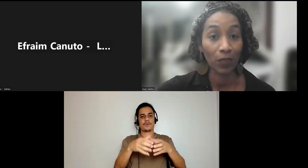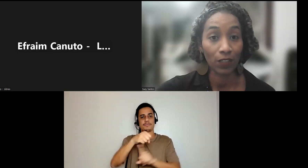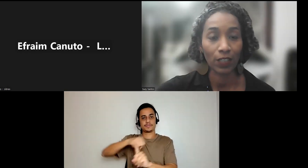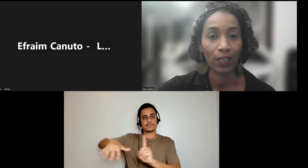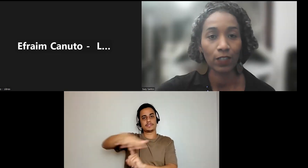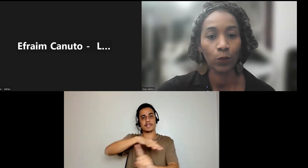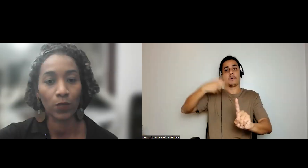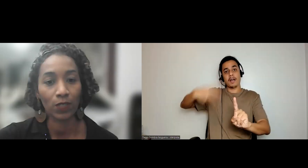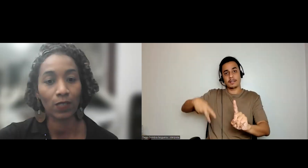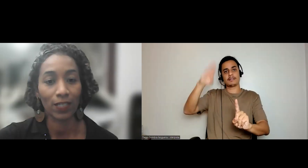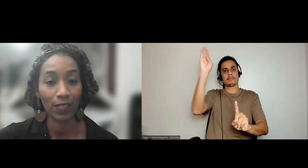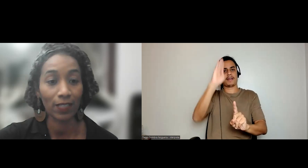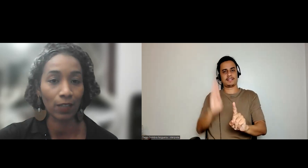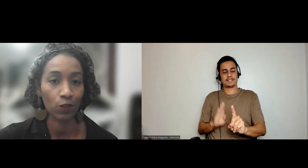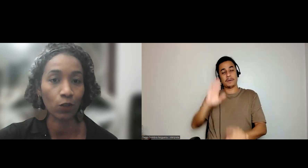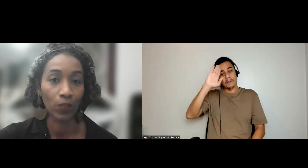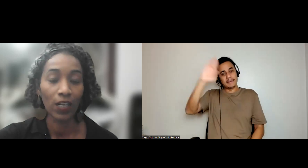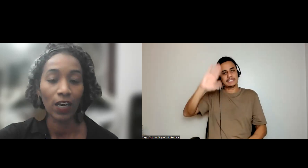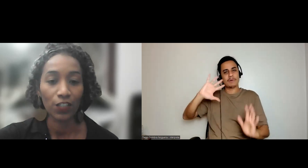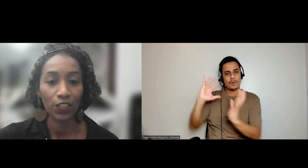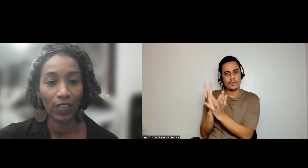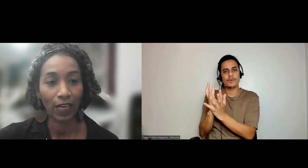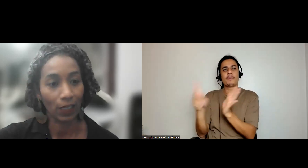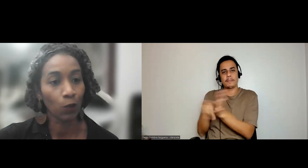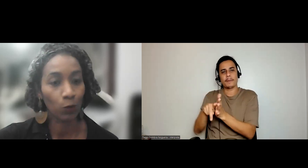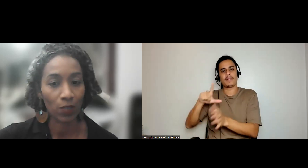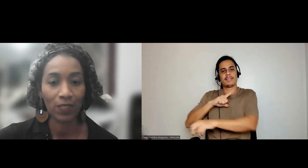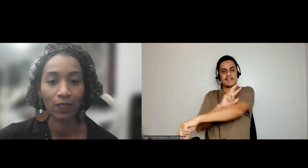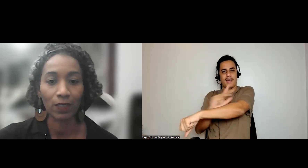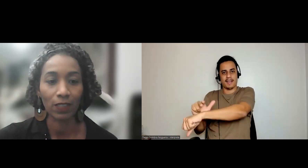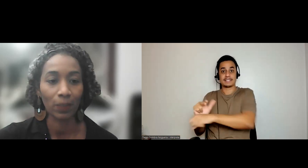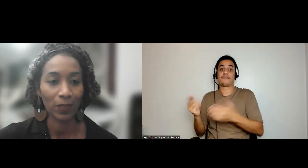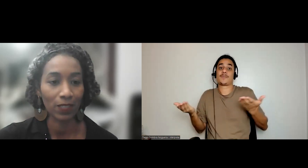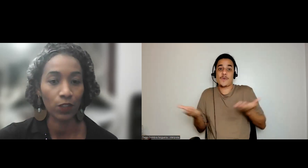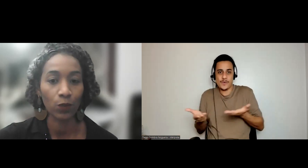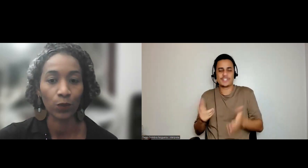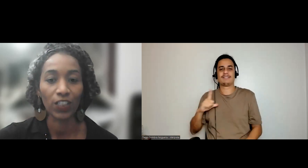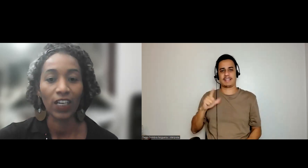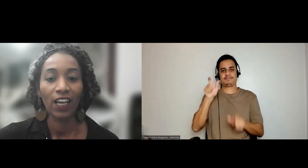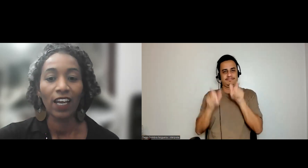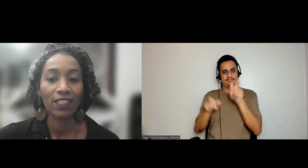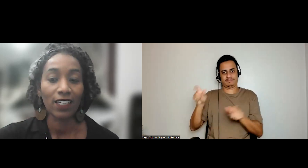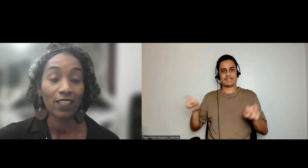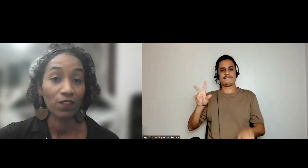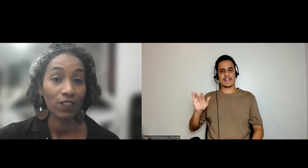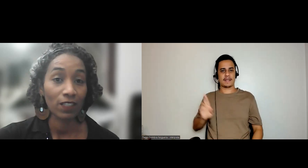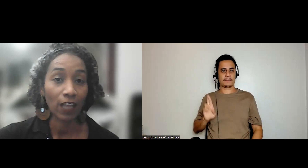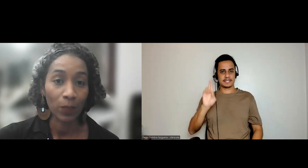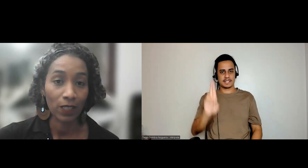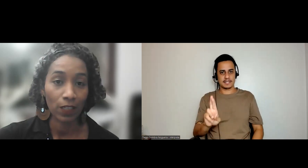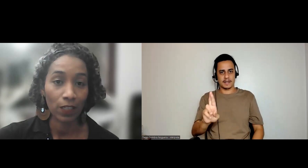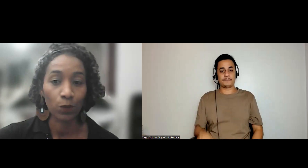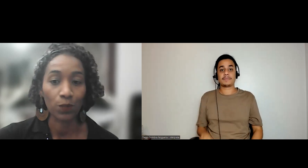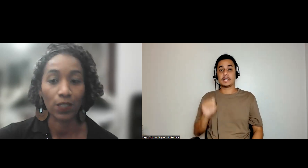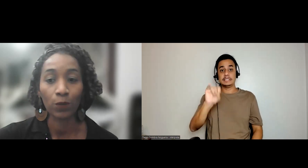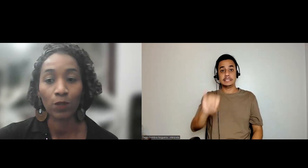especialmente aqueles grupos que são racializados, como a gente tem alguns representantes aqui presentes hoje. Sem essa diversidade